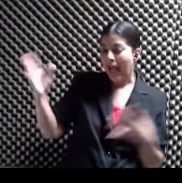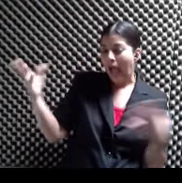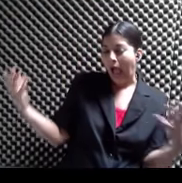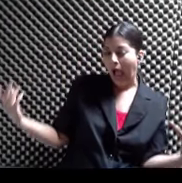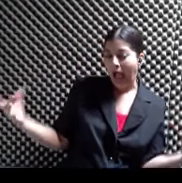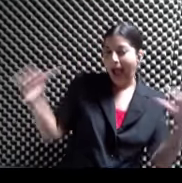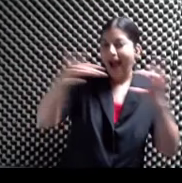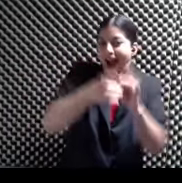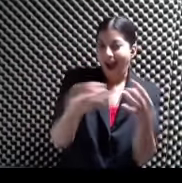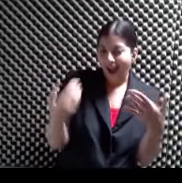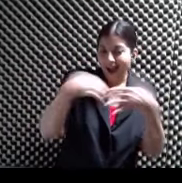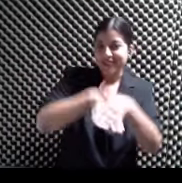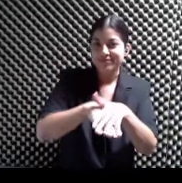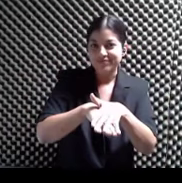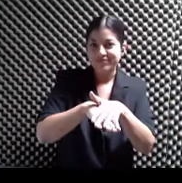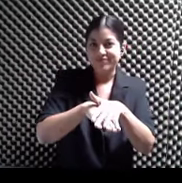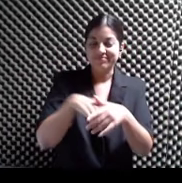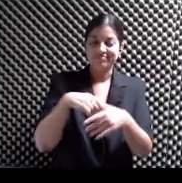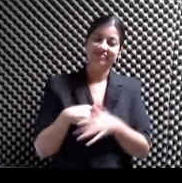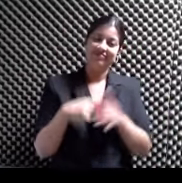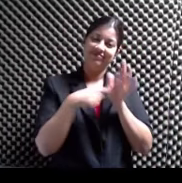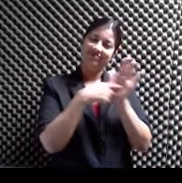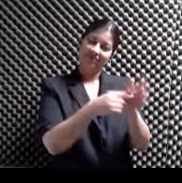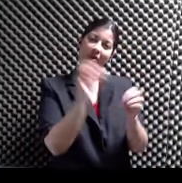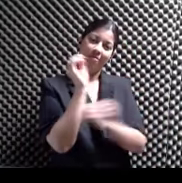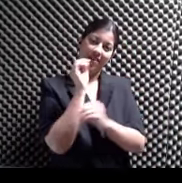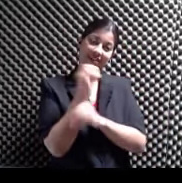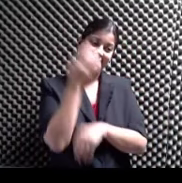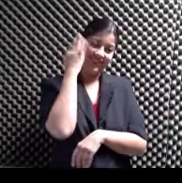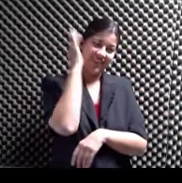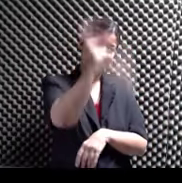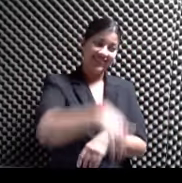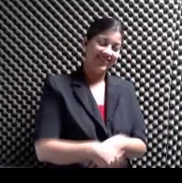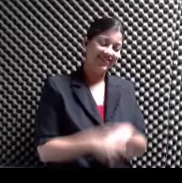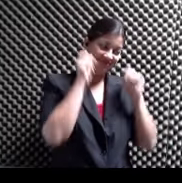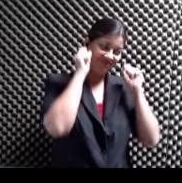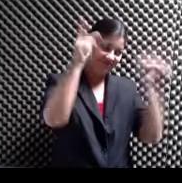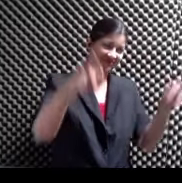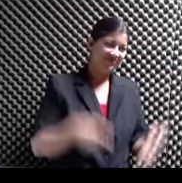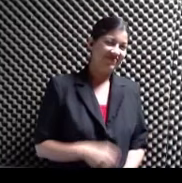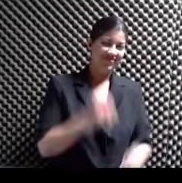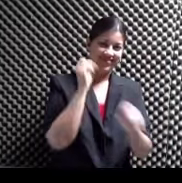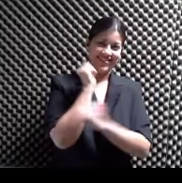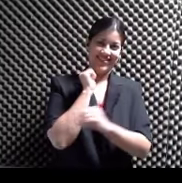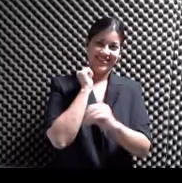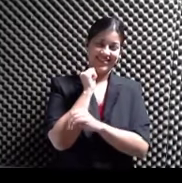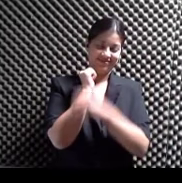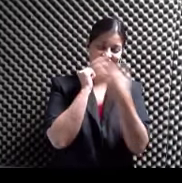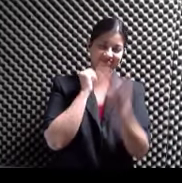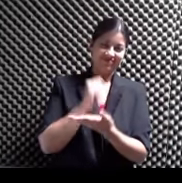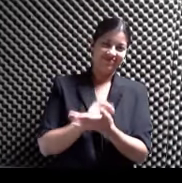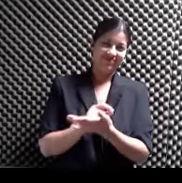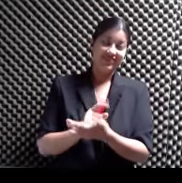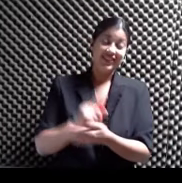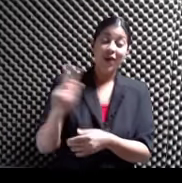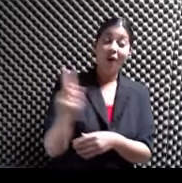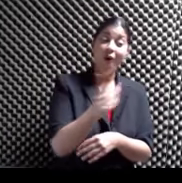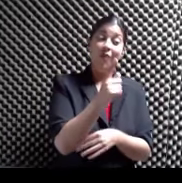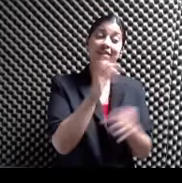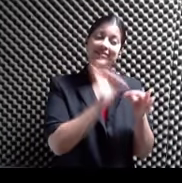conceptos Que van a hacer Y la señalo a ella O Mayra Porque ¿Sabes qué? Te tengo una sorpresa O Mayra Cabilla Va a ser una De las que va a estar Interpretando